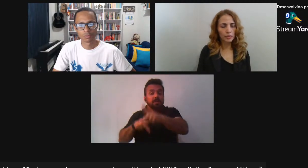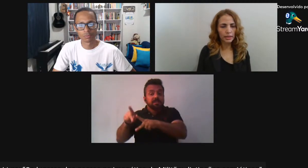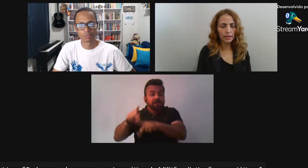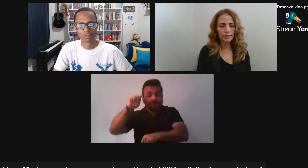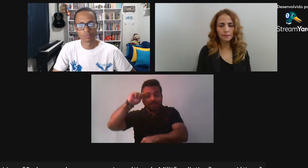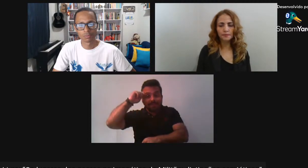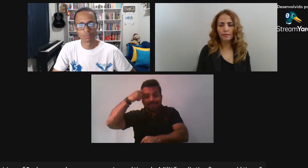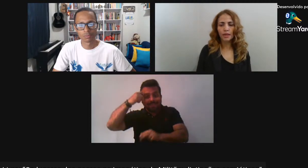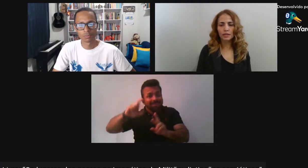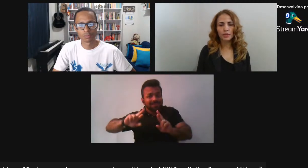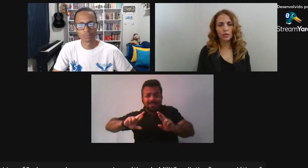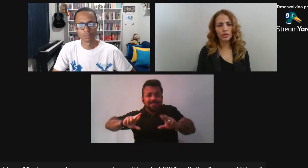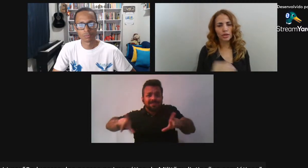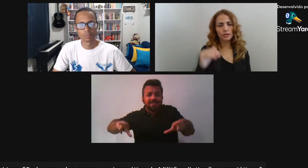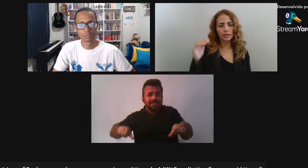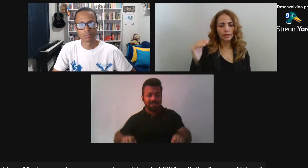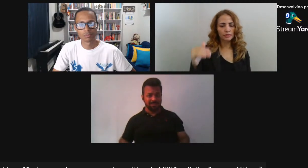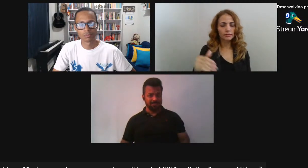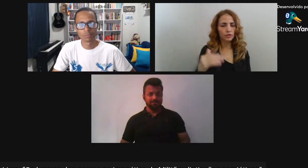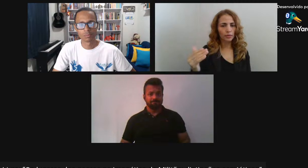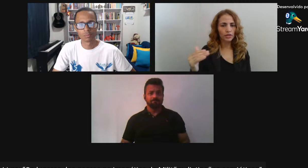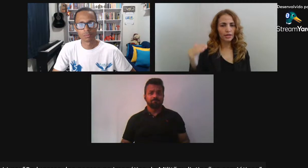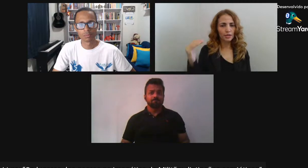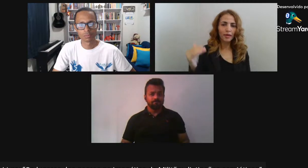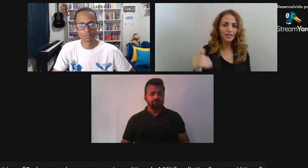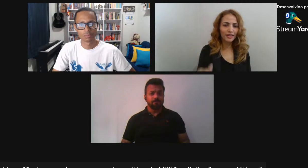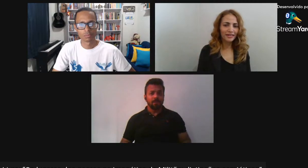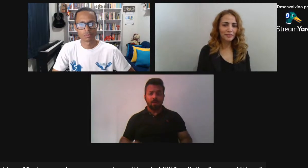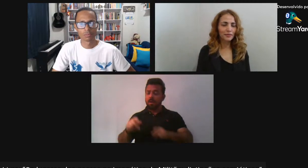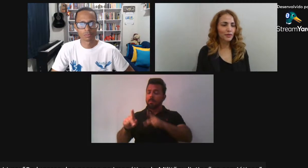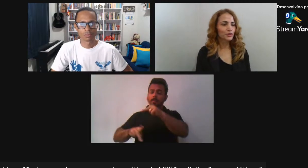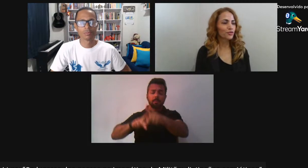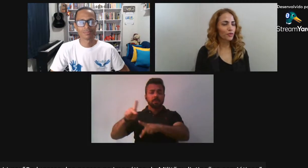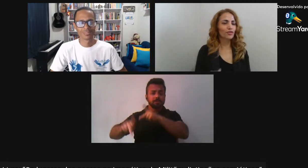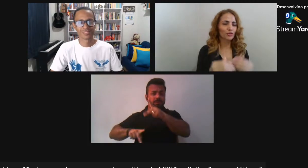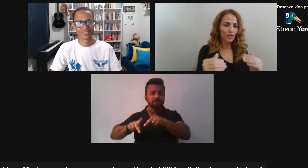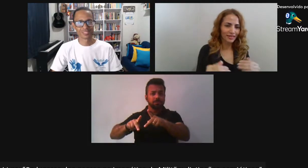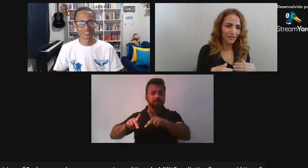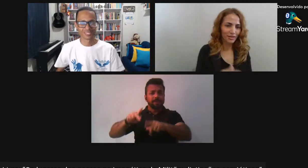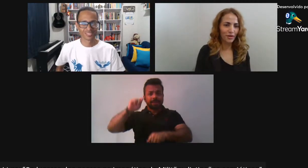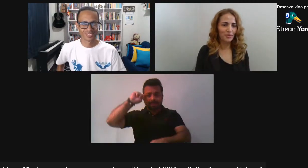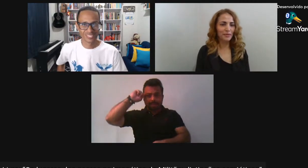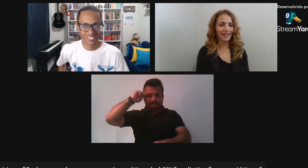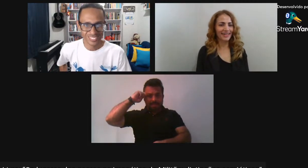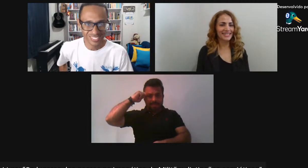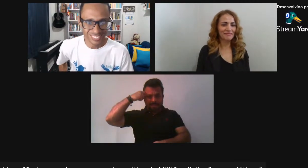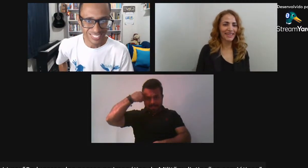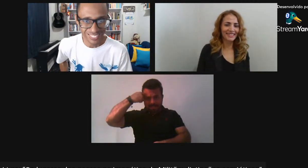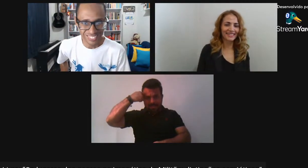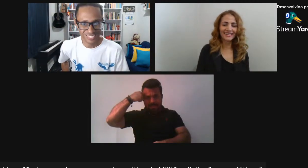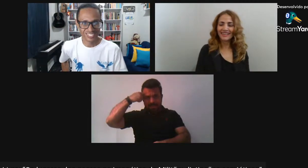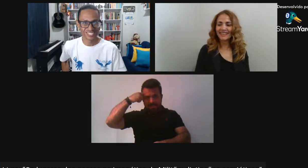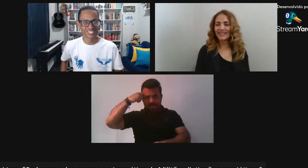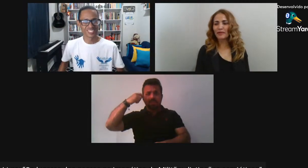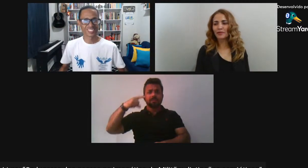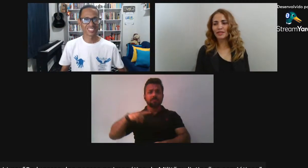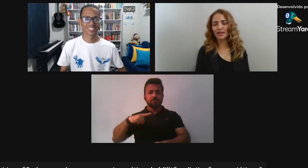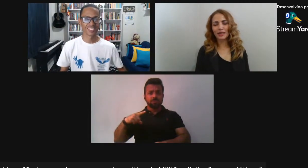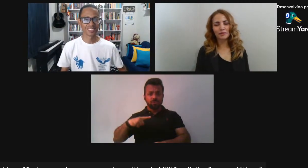sociedade branca Especialmente classe Vou chamar de classe média Eu tive um professor Que deu esse nome Para a classe média